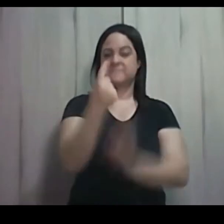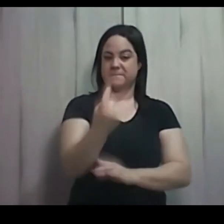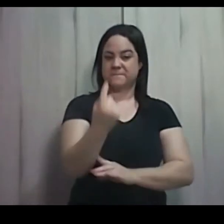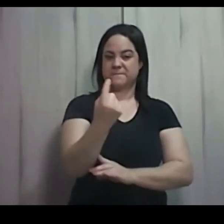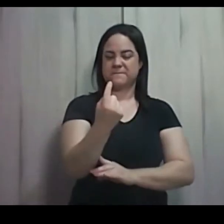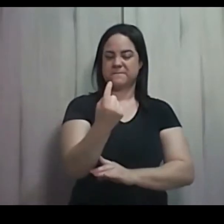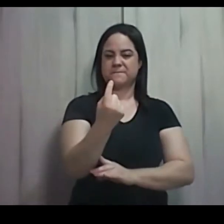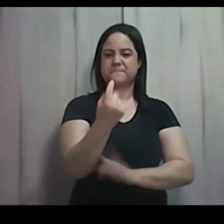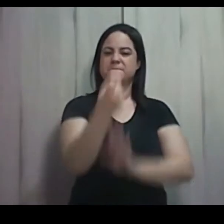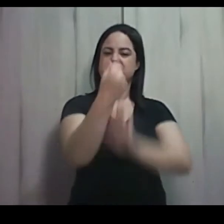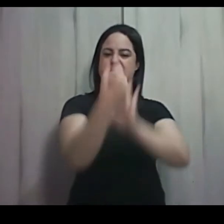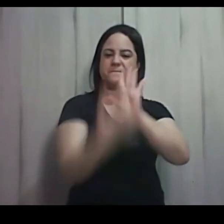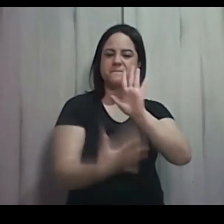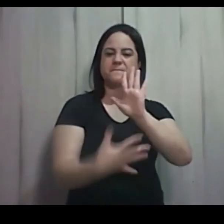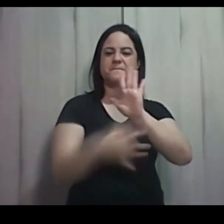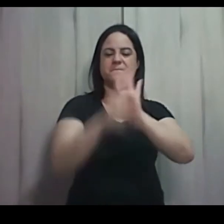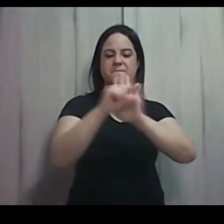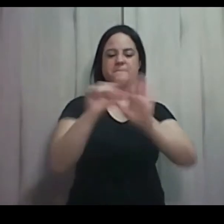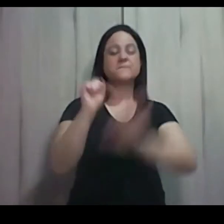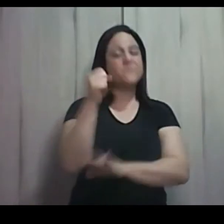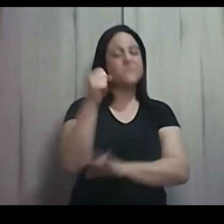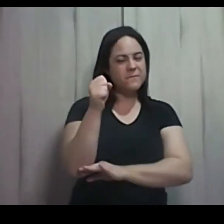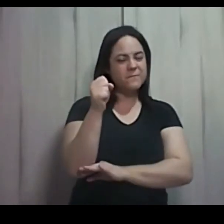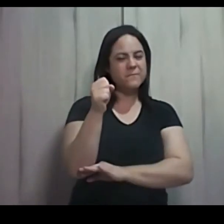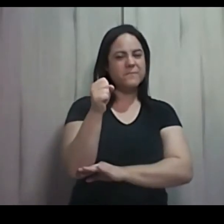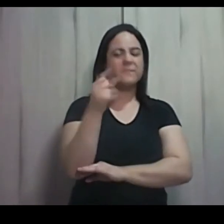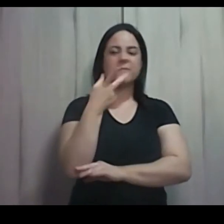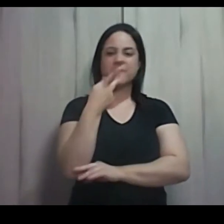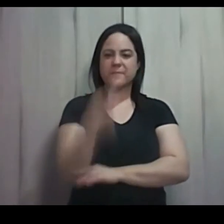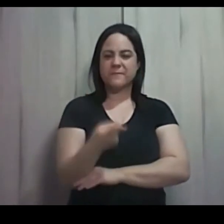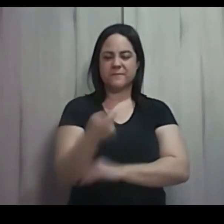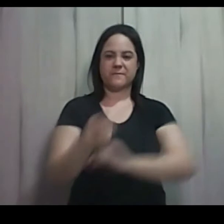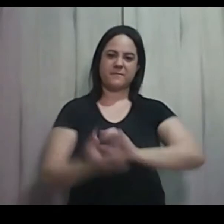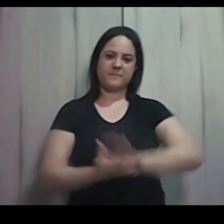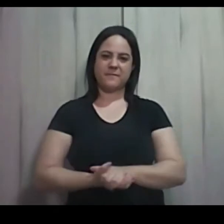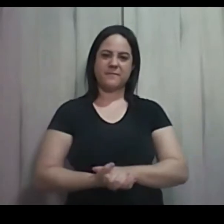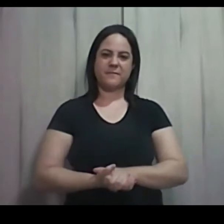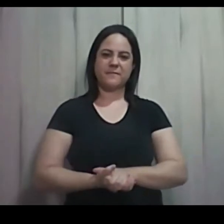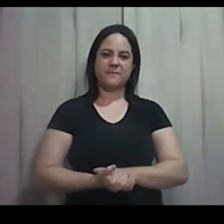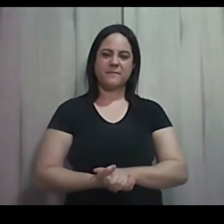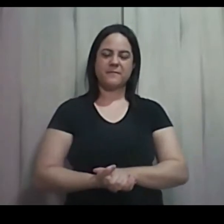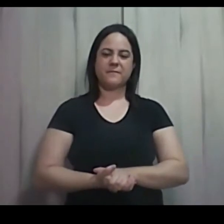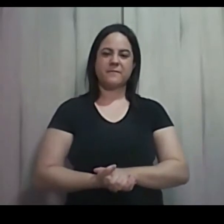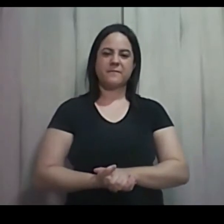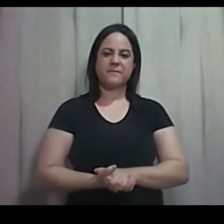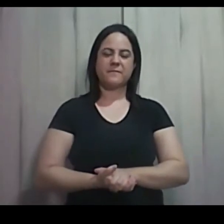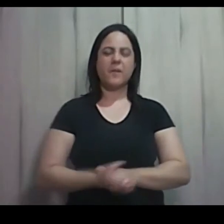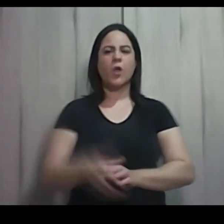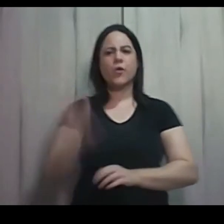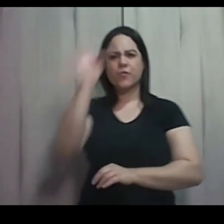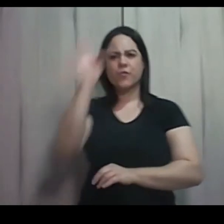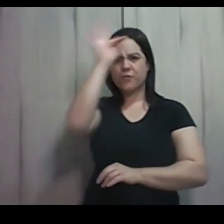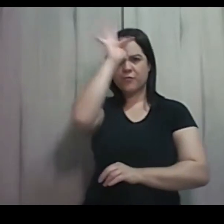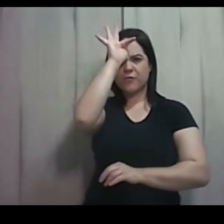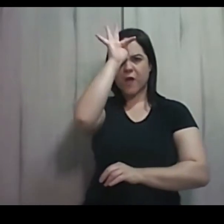versículo 8, que diz assim, Levantou-se um faraó sobre o Egito, não conheceu José,